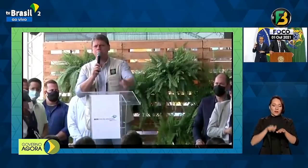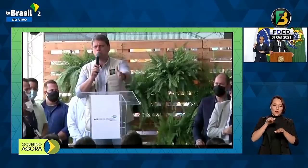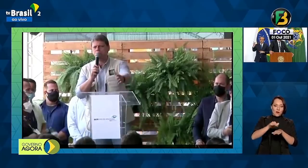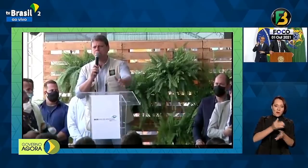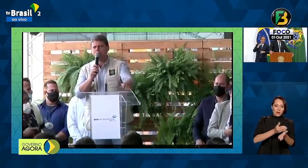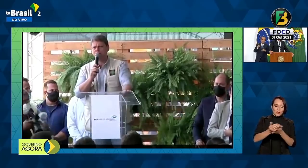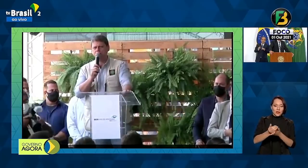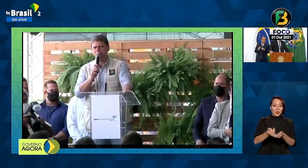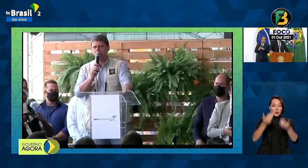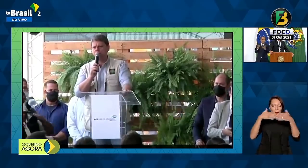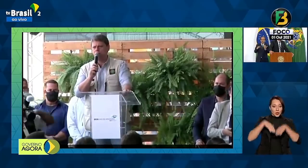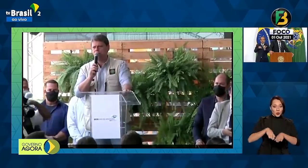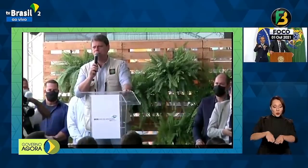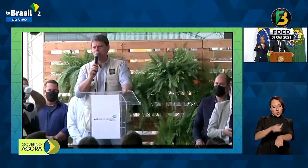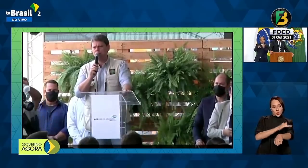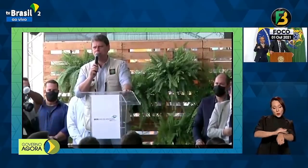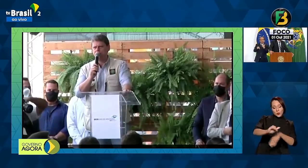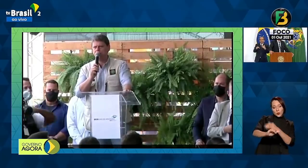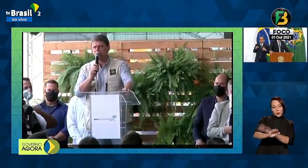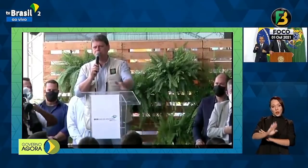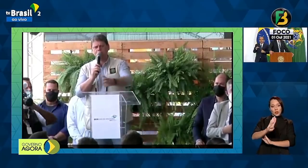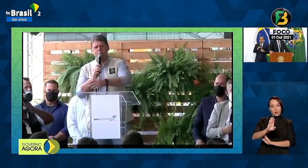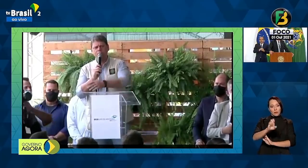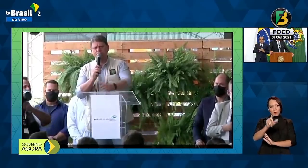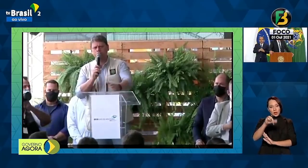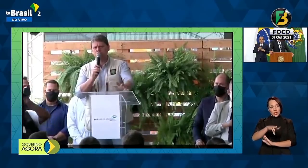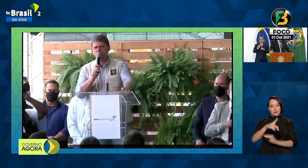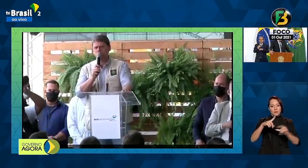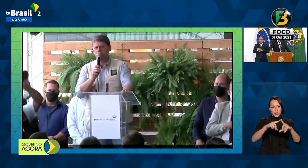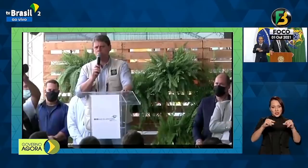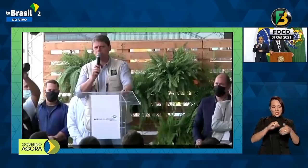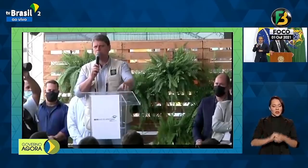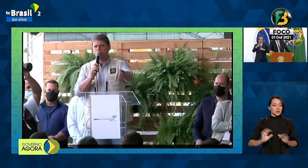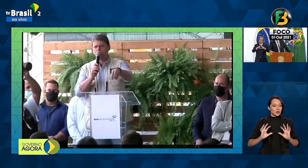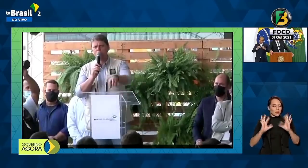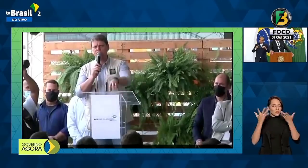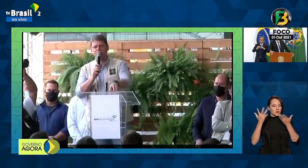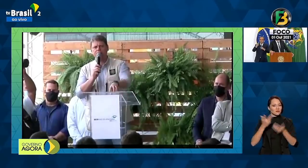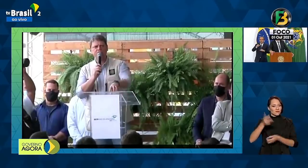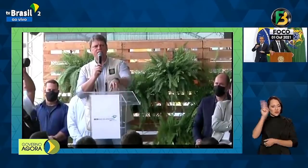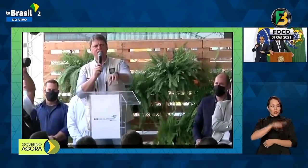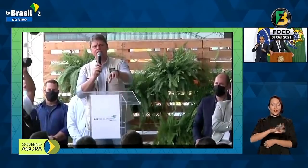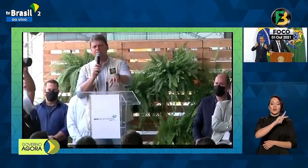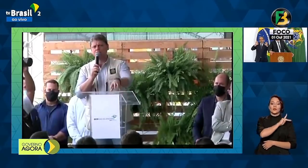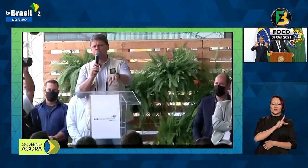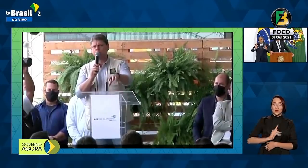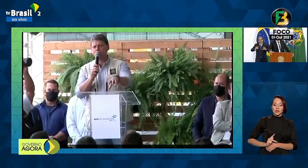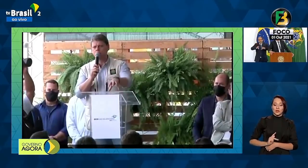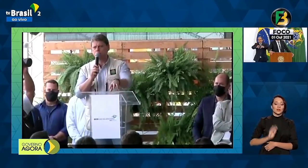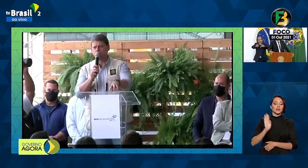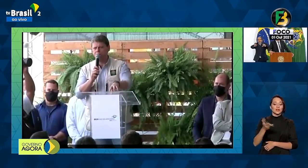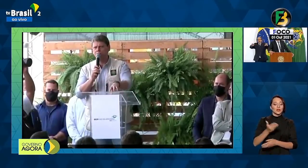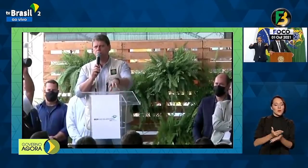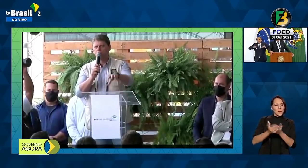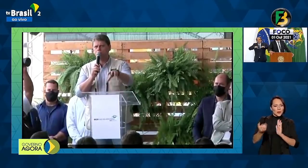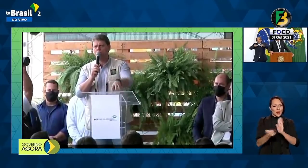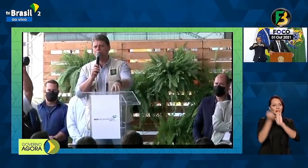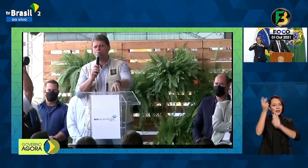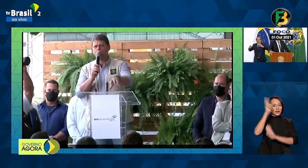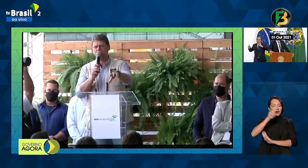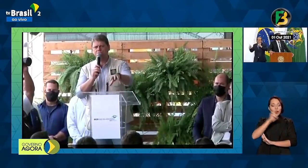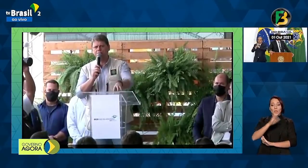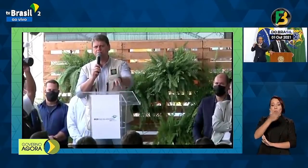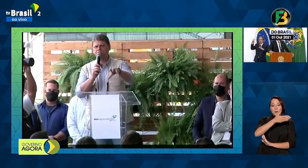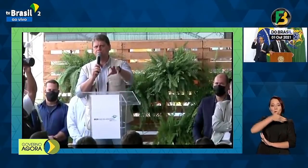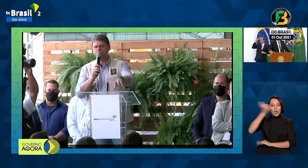para a duplicação da Belém-Brasília. São eventos históricos de um presidente que está entrando para a história como o